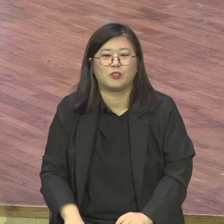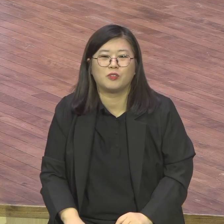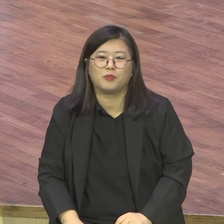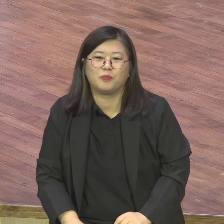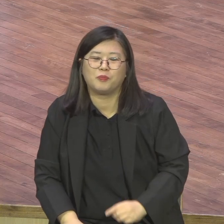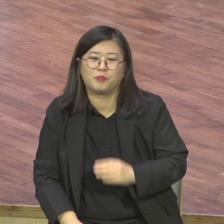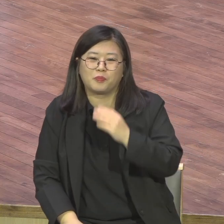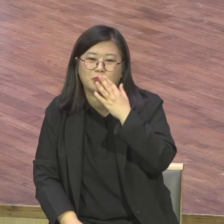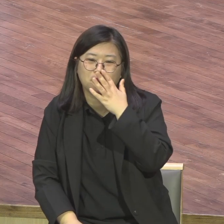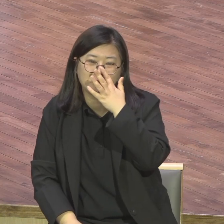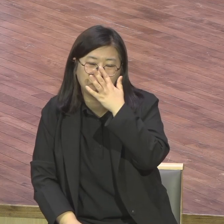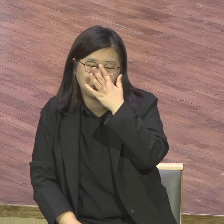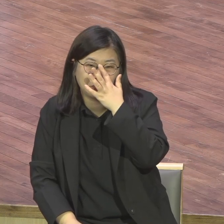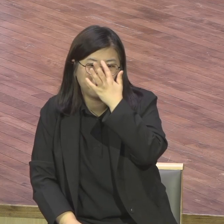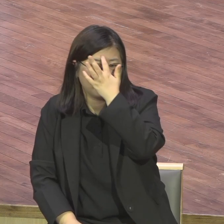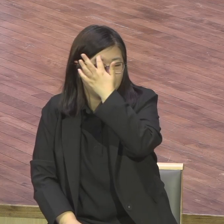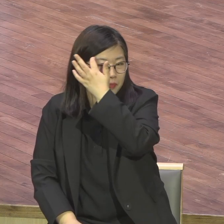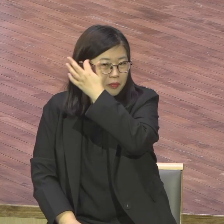그런 거 오지도 마. 너나 나가 오지 마.